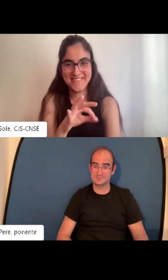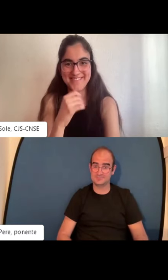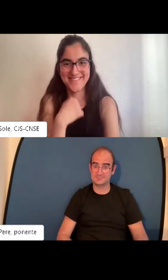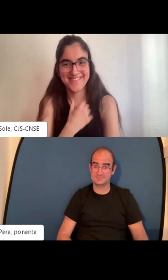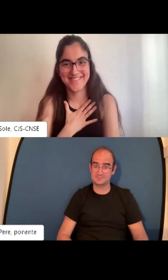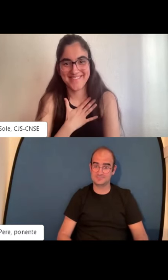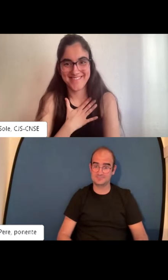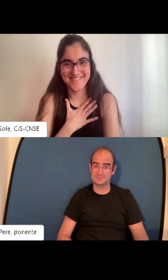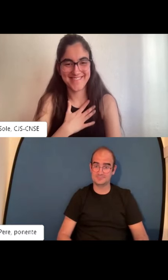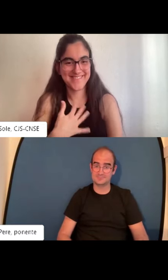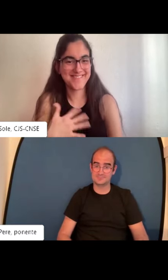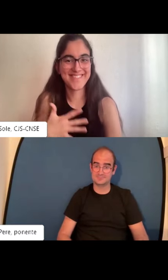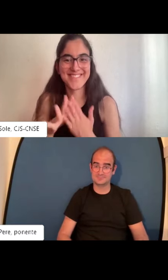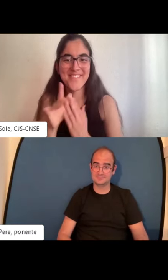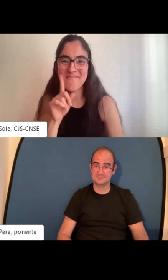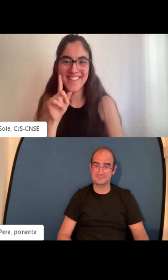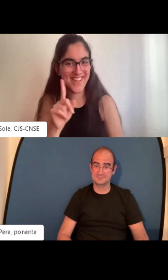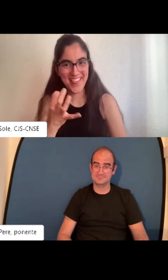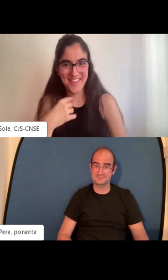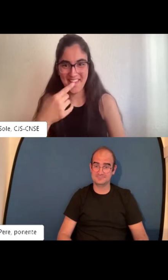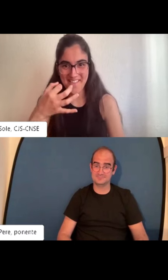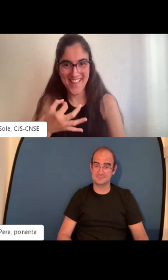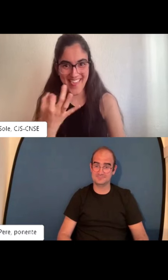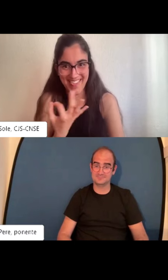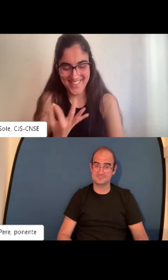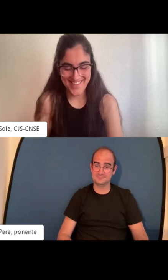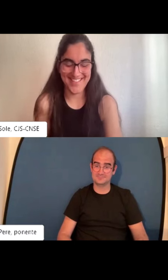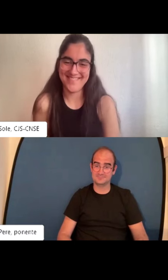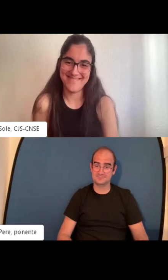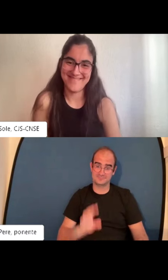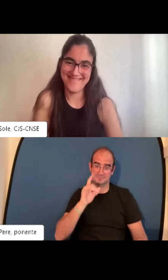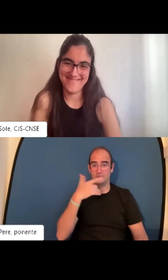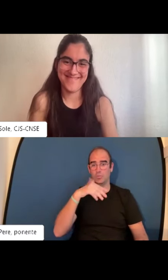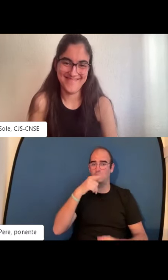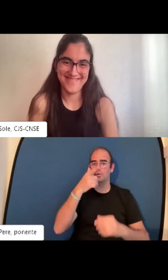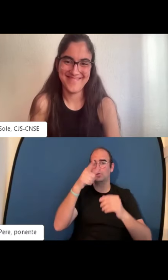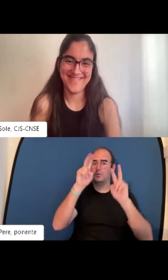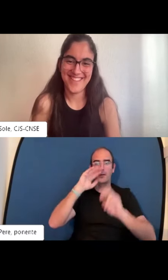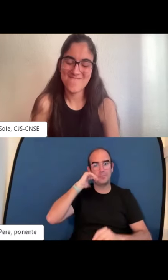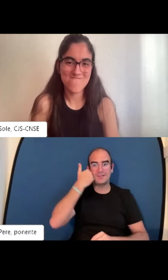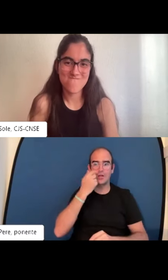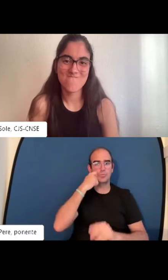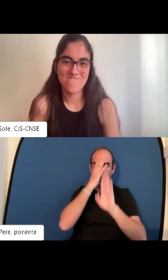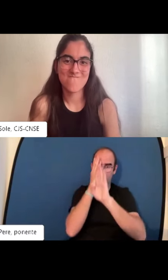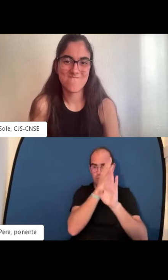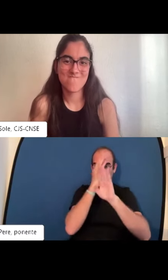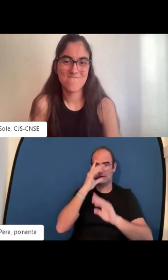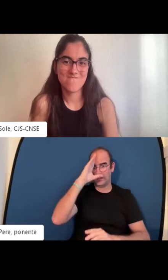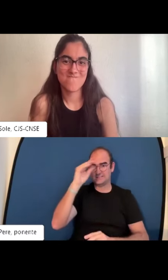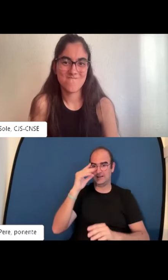pueden cazar por ahí así que cuidado también con la inteligencia artificial curioso no debes mentir absolutamente nada hay que decir siempre la verdad